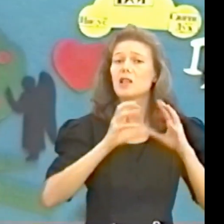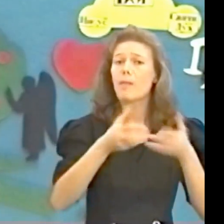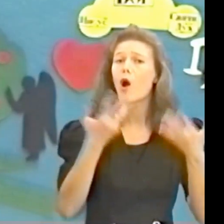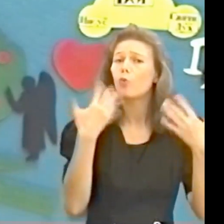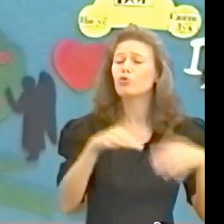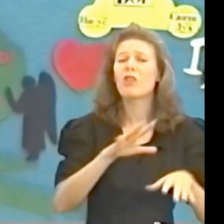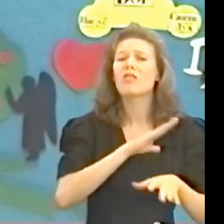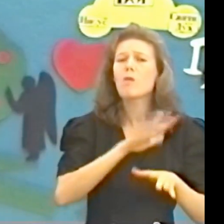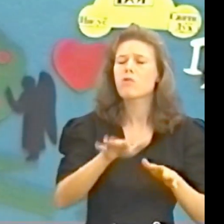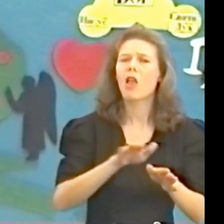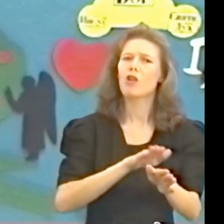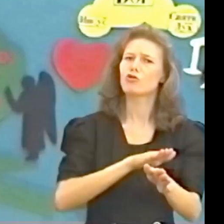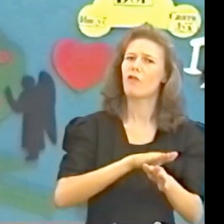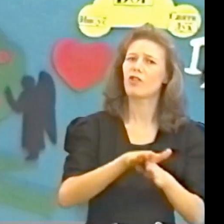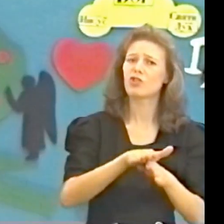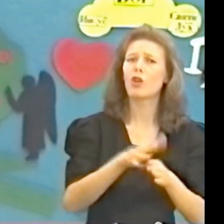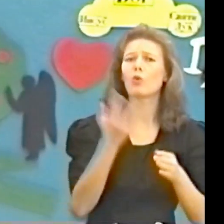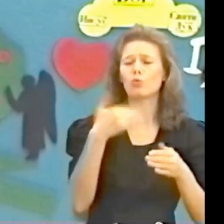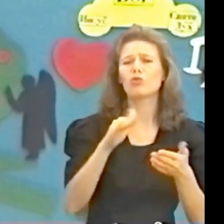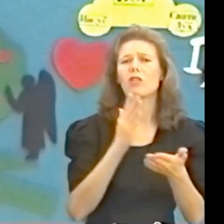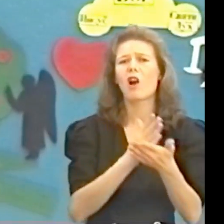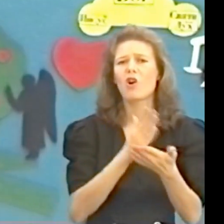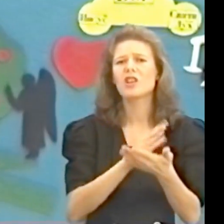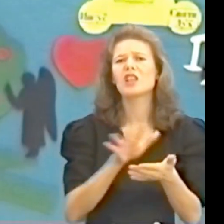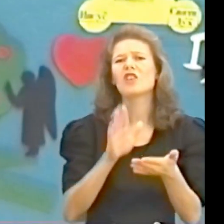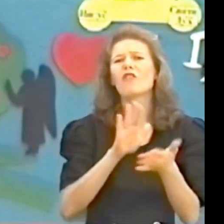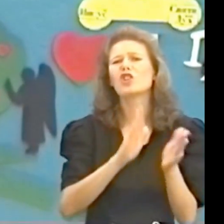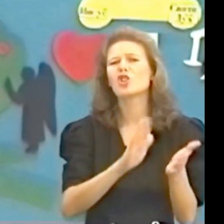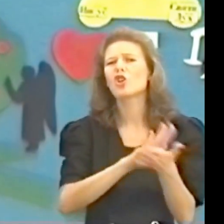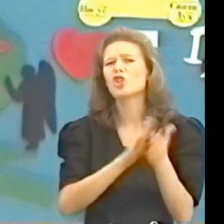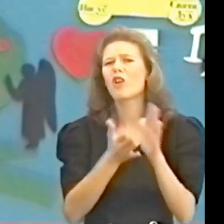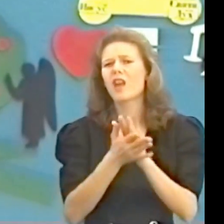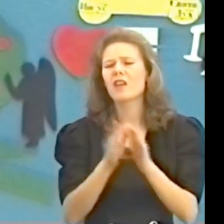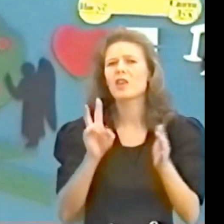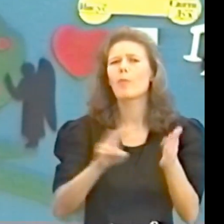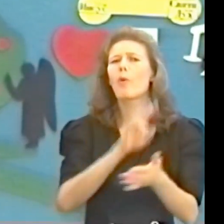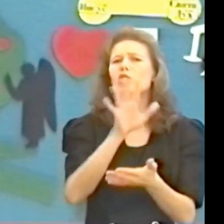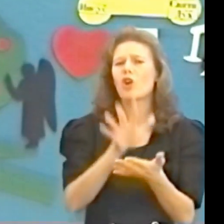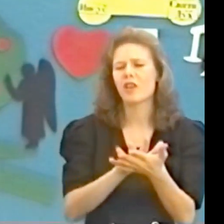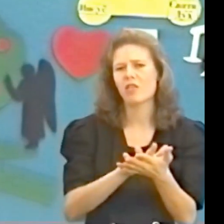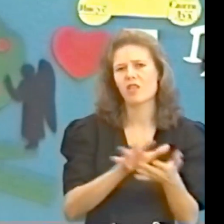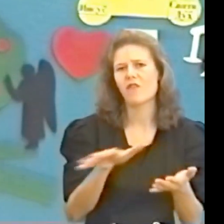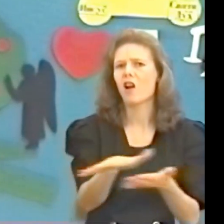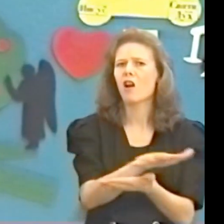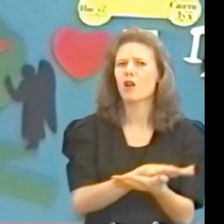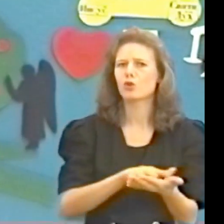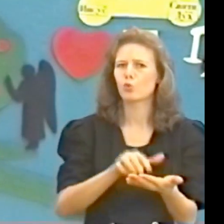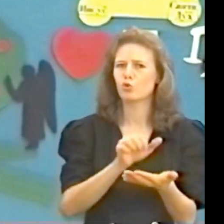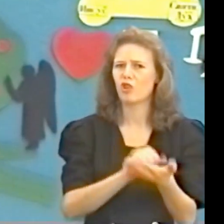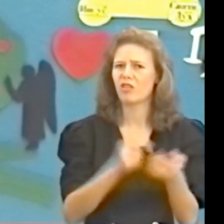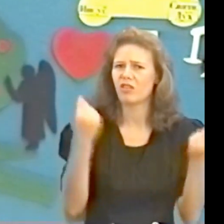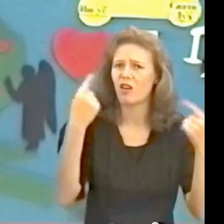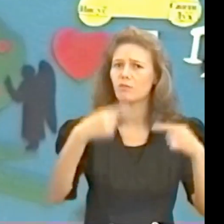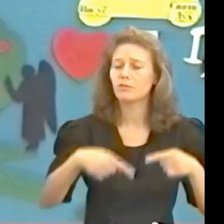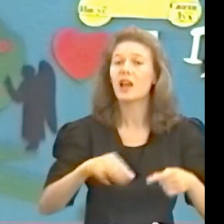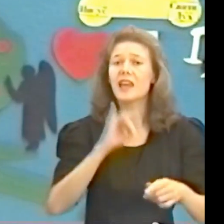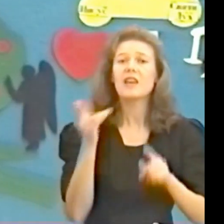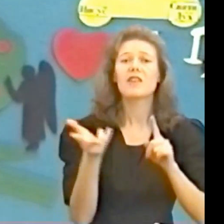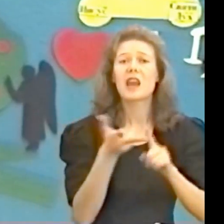совершенной но она находилась в состоянии постоянного разрушения и в третьих взаимоотношения между